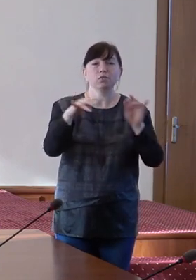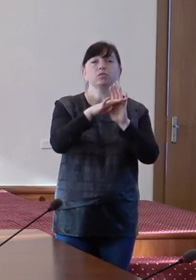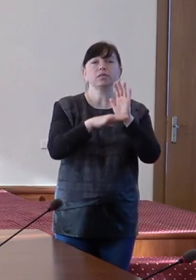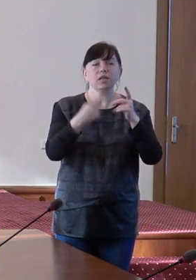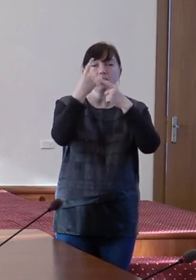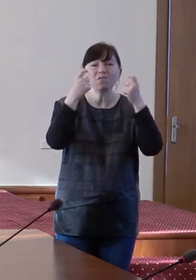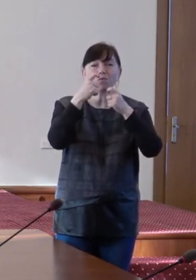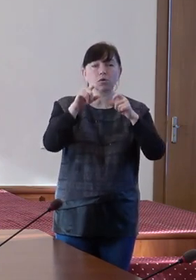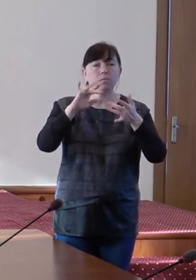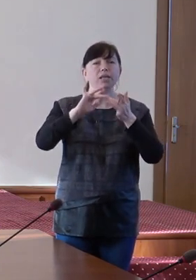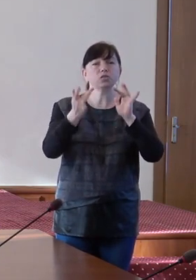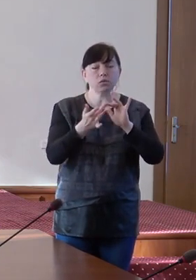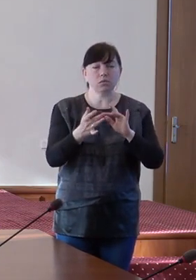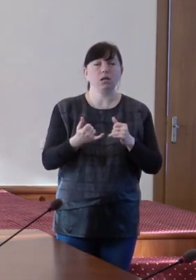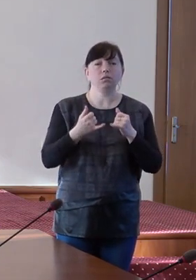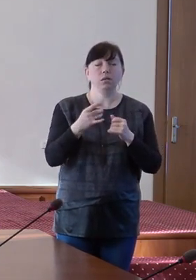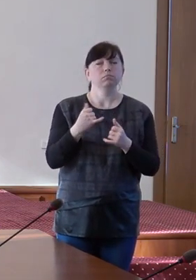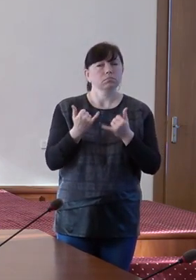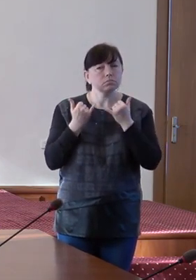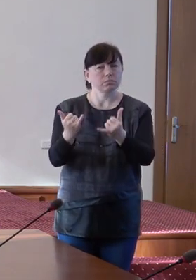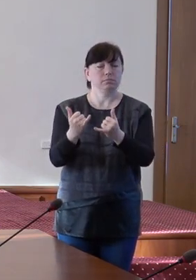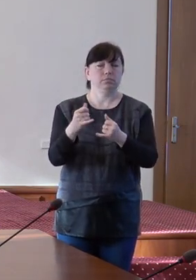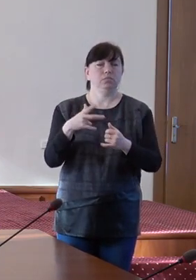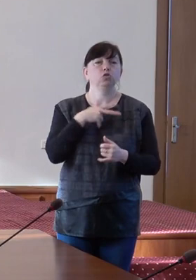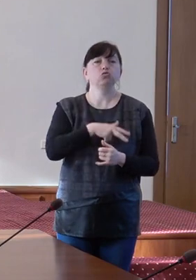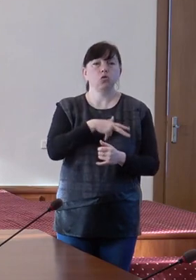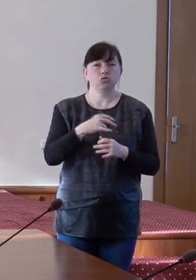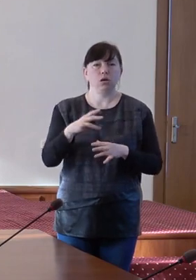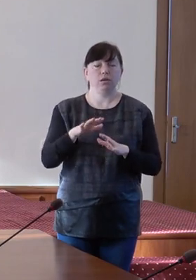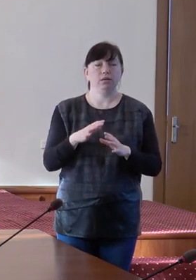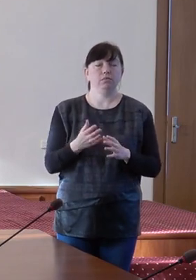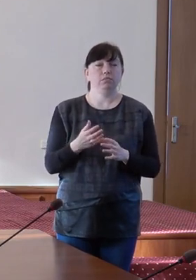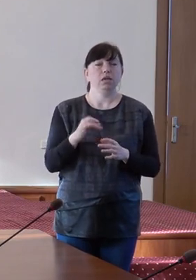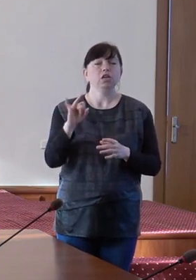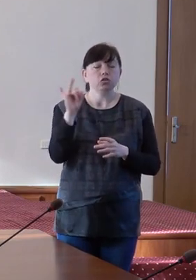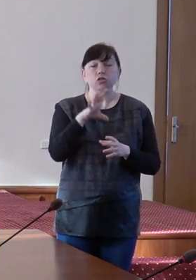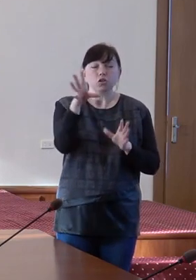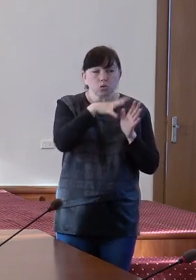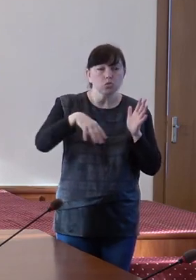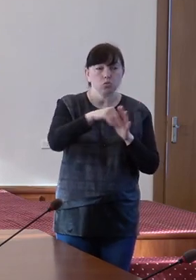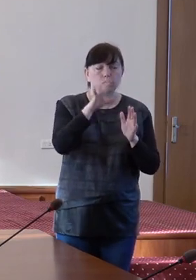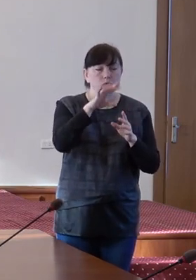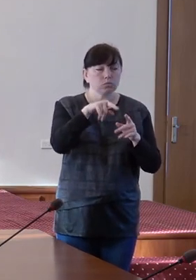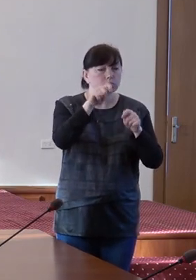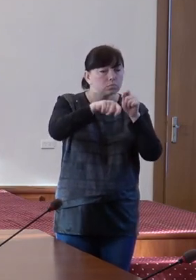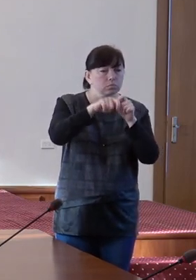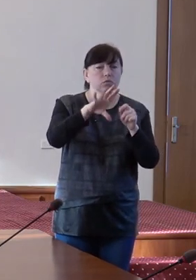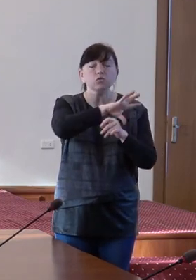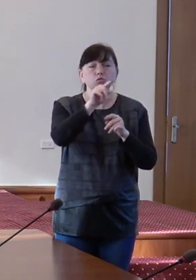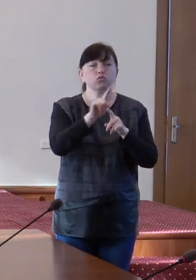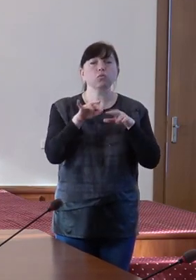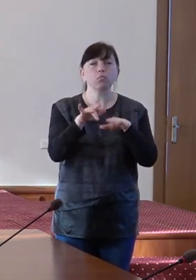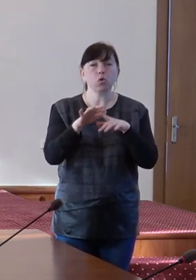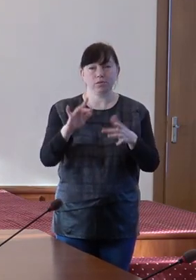informațional dedicat a serviciilor sociale, în așa fel încât să asigurăm o digitalizare totală a acestor procese.